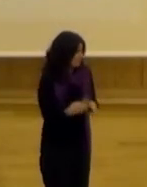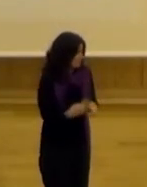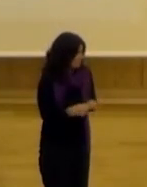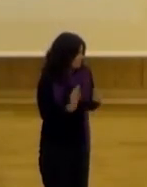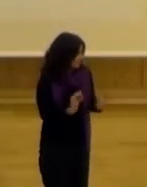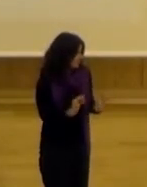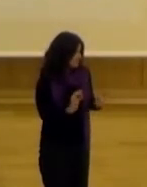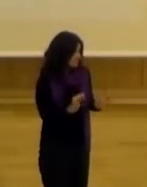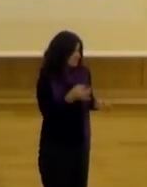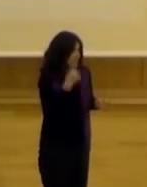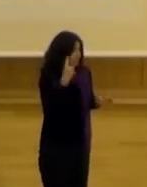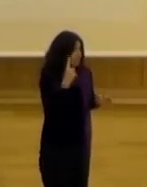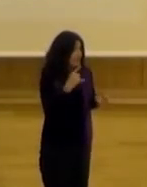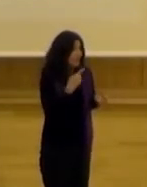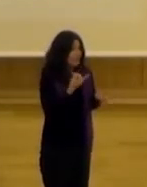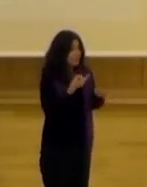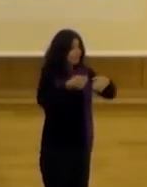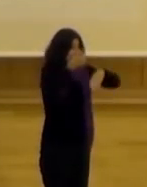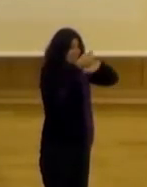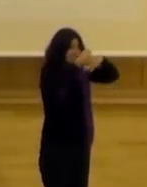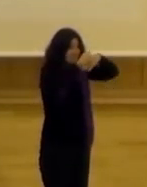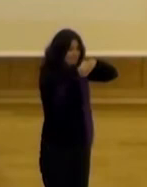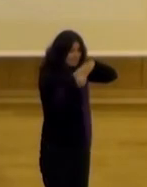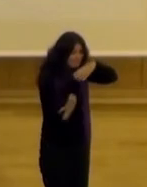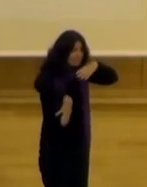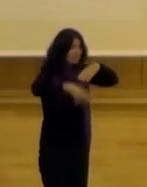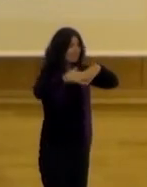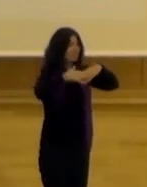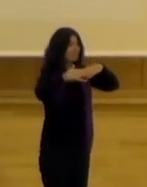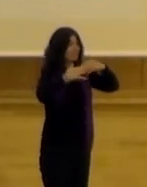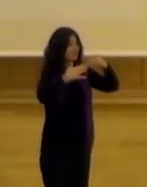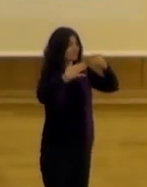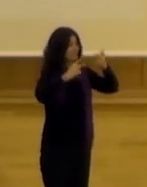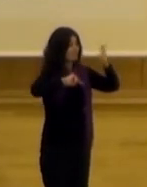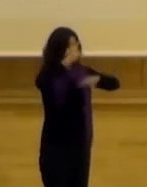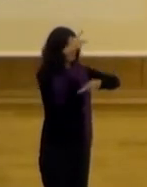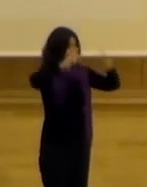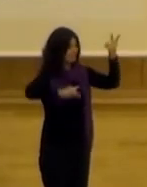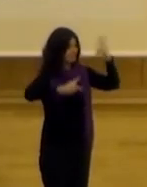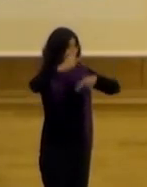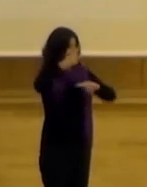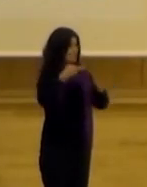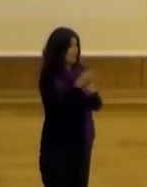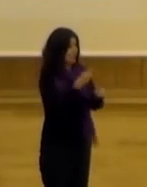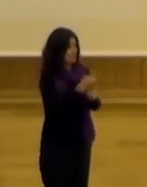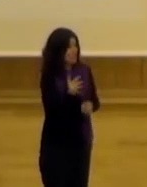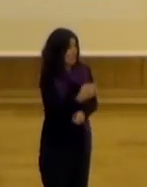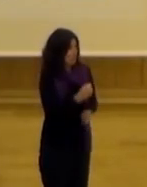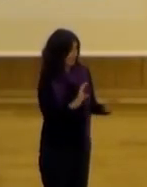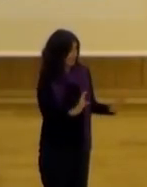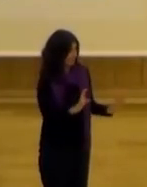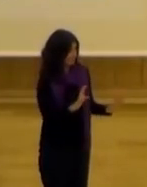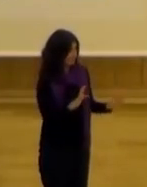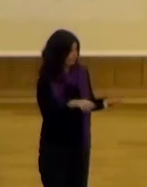suponer que por sistema de poliarquía y democracia representativas vayan variando y haya alternancia en el poder pero este